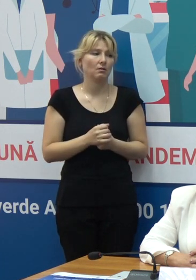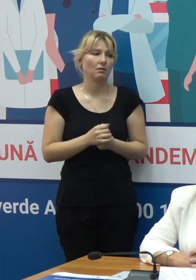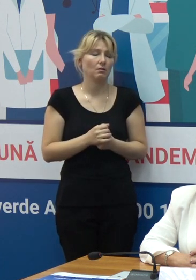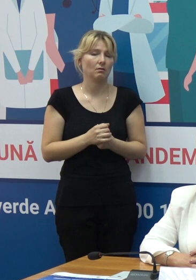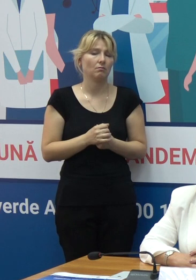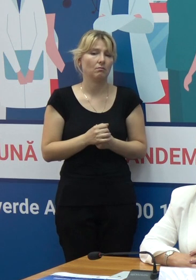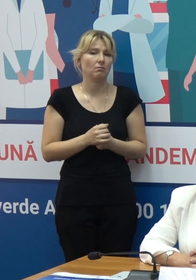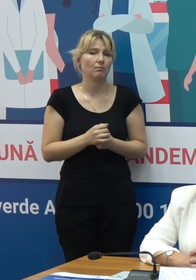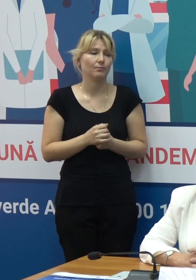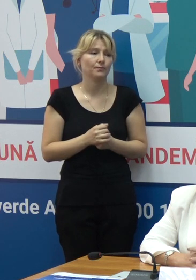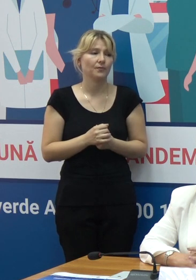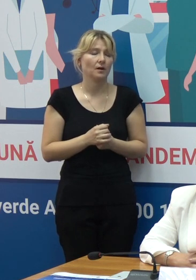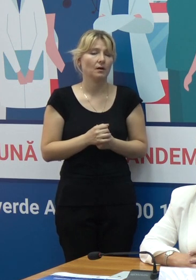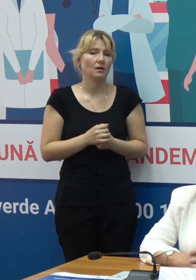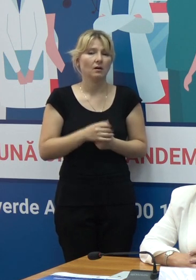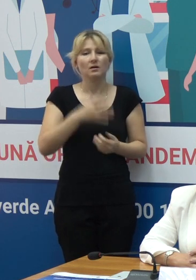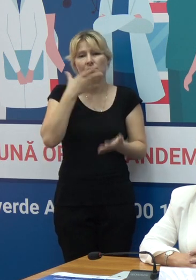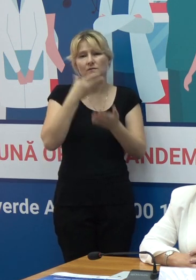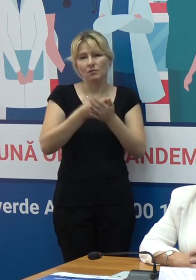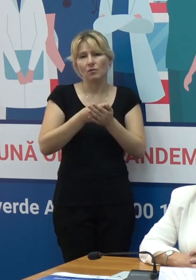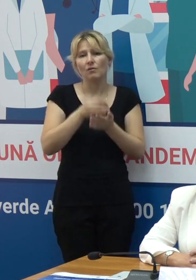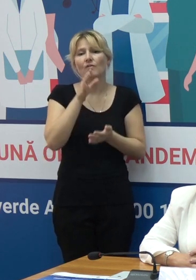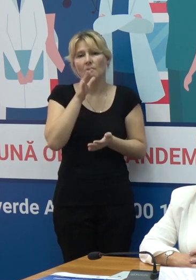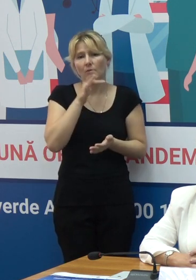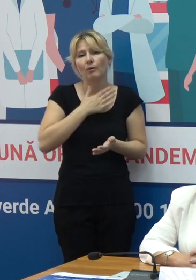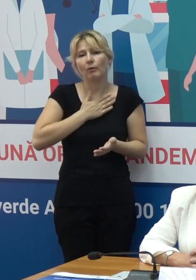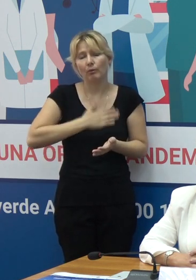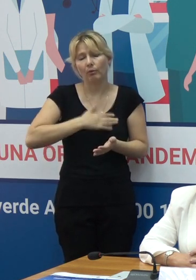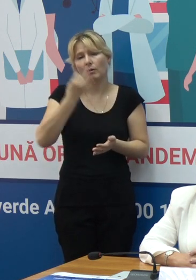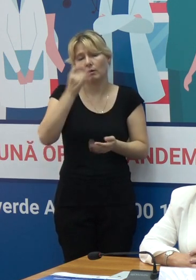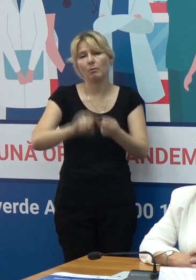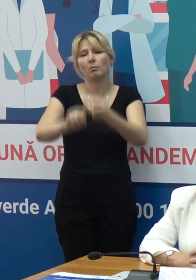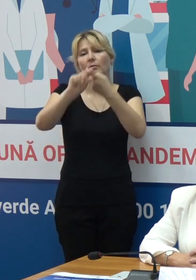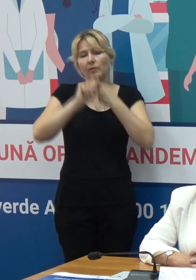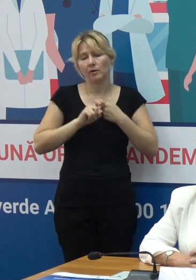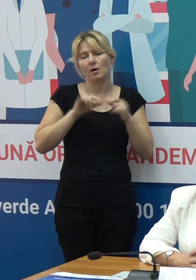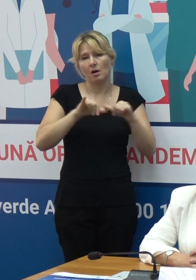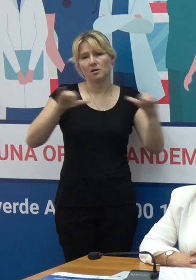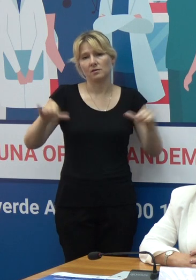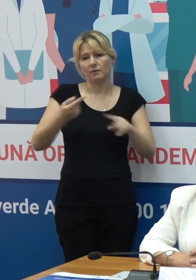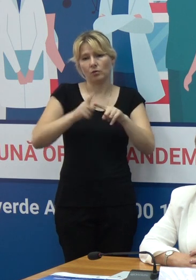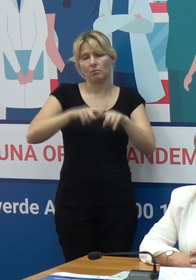fost infectați și au dezvoltat boală.